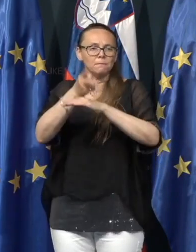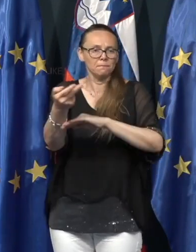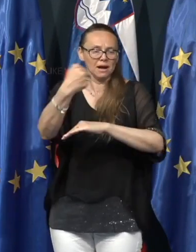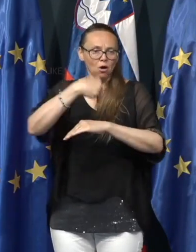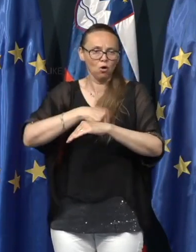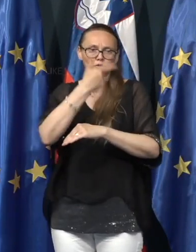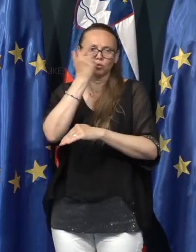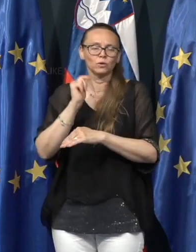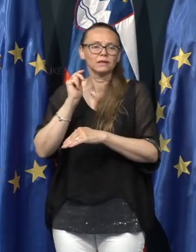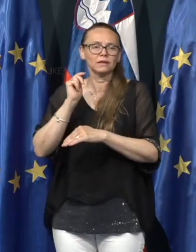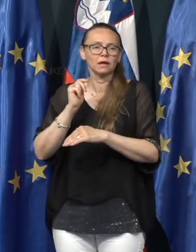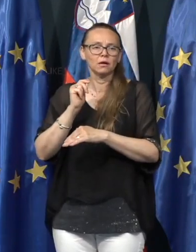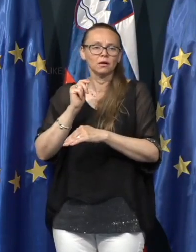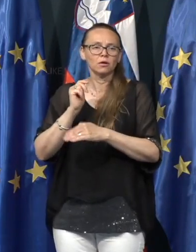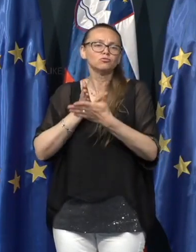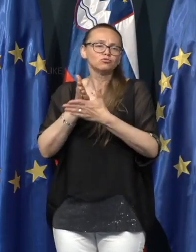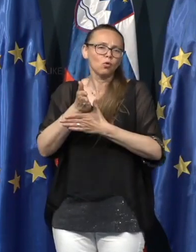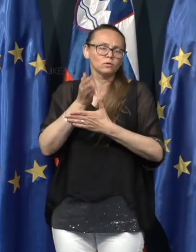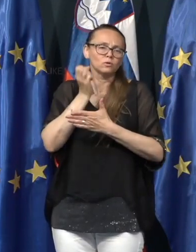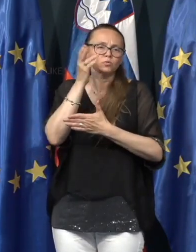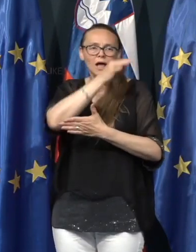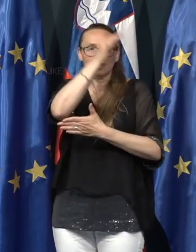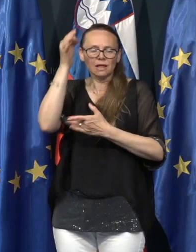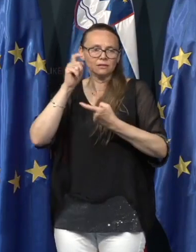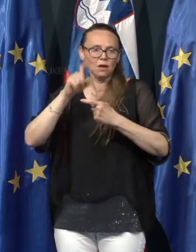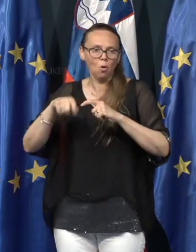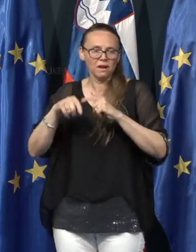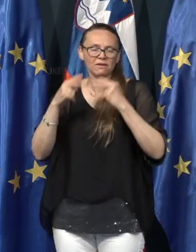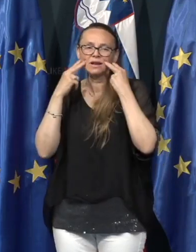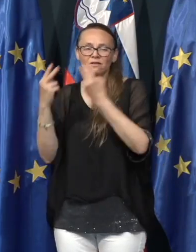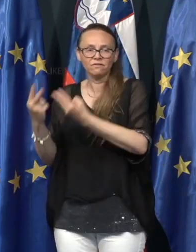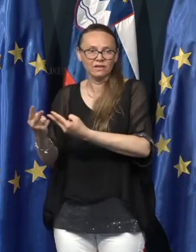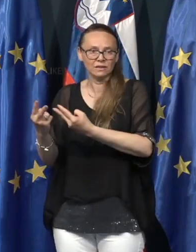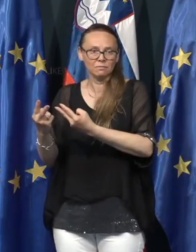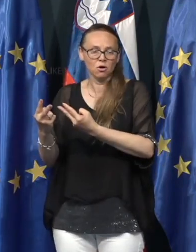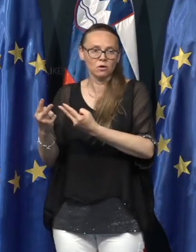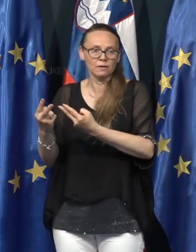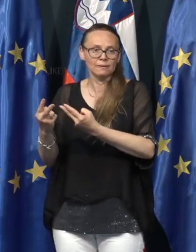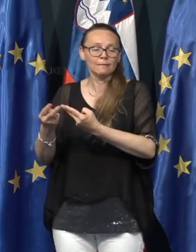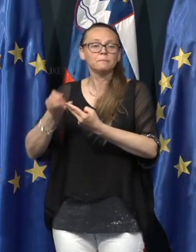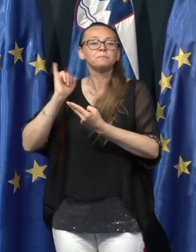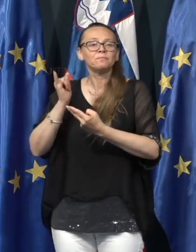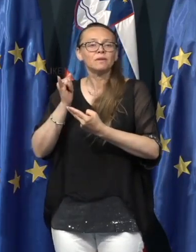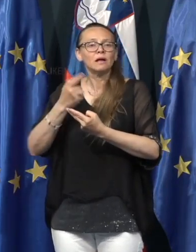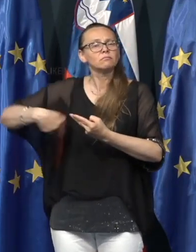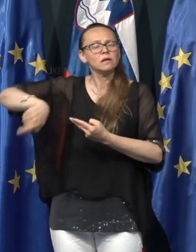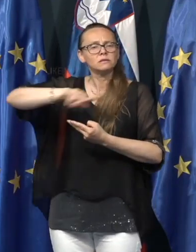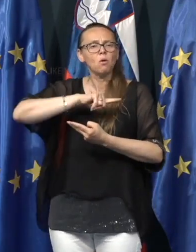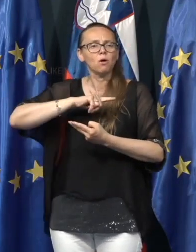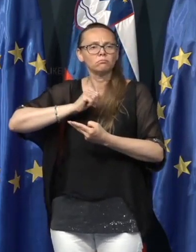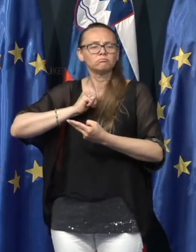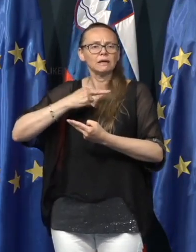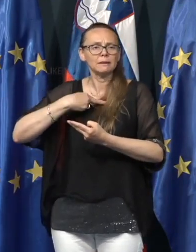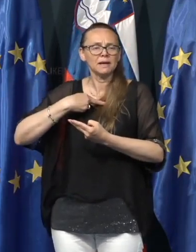ljudi v tekom vsakdanjih opravil, vidimo, da smo imeli majhne